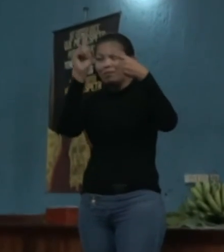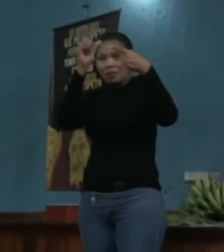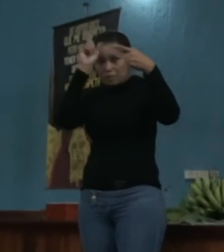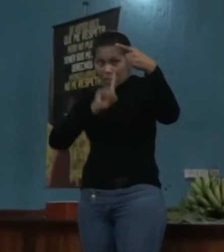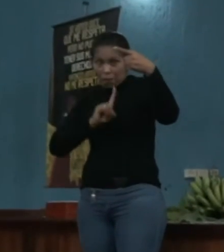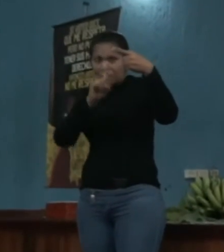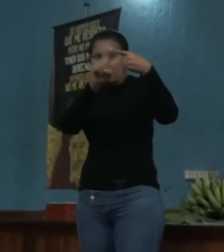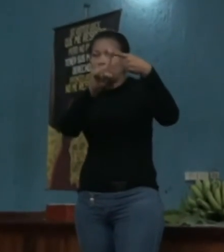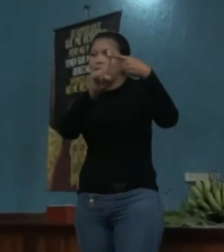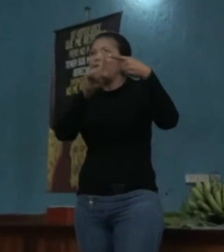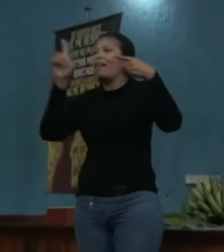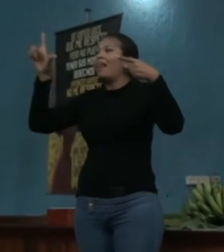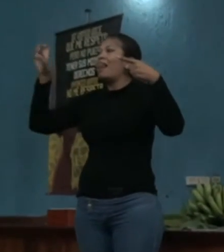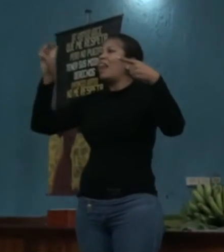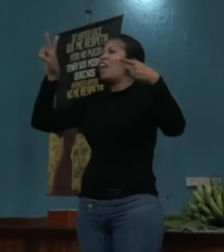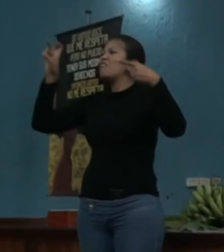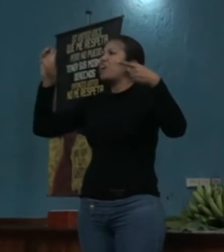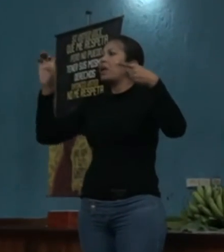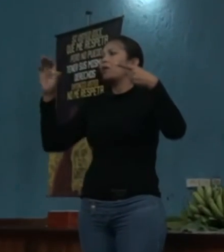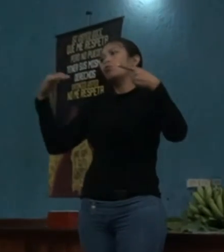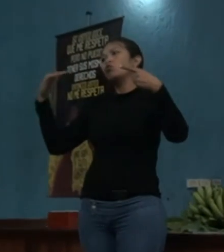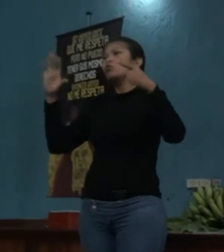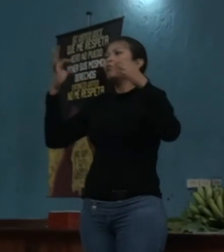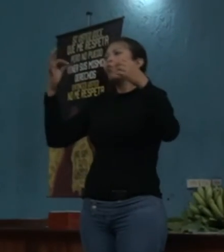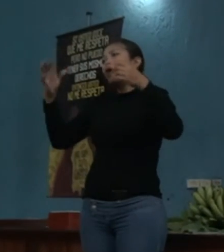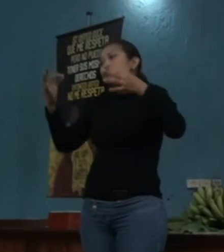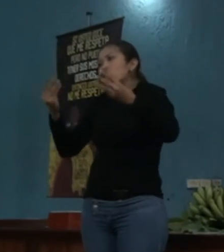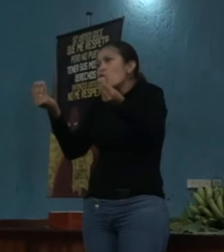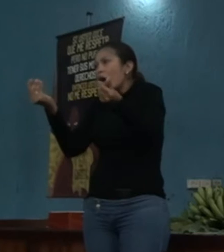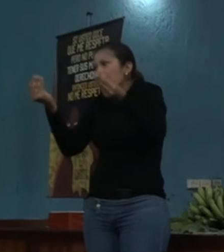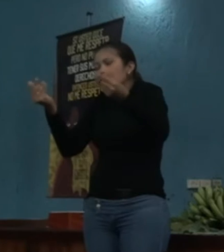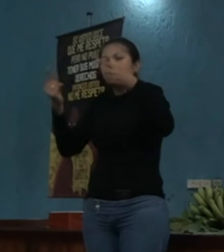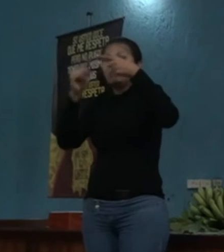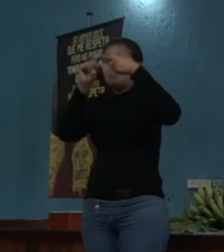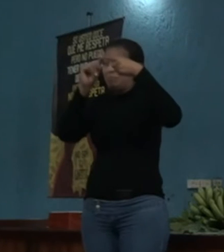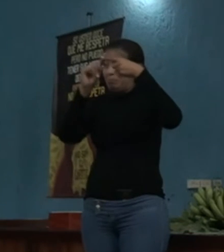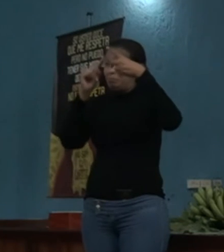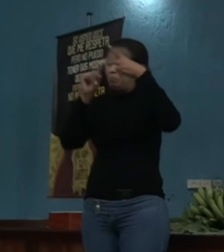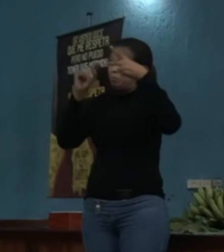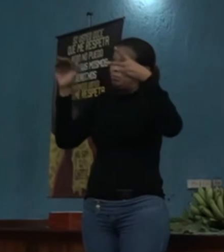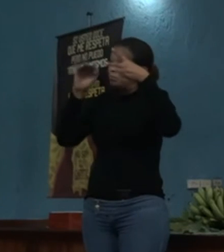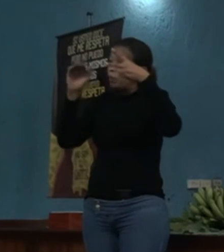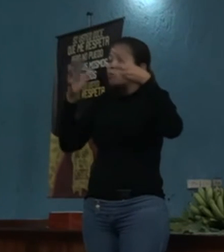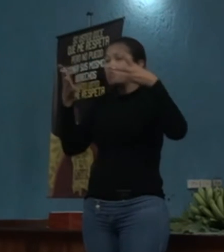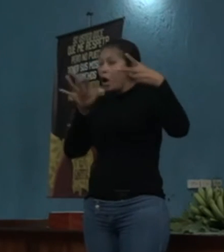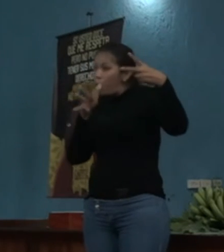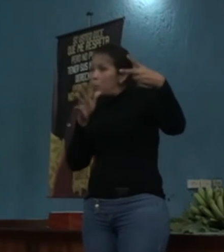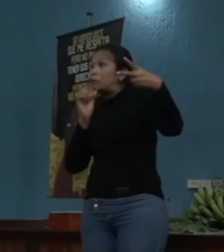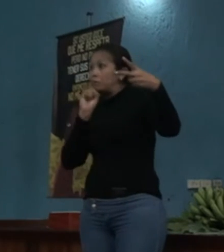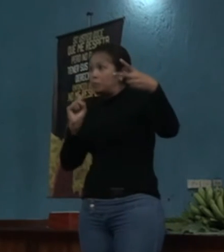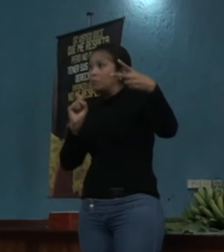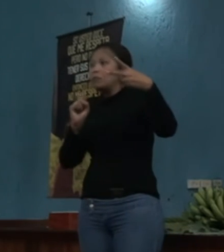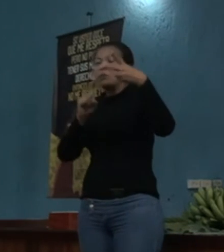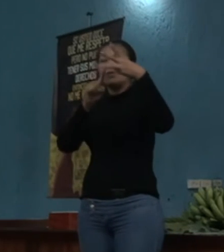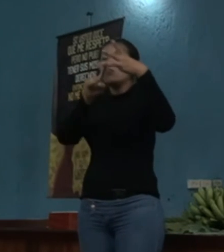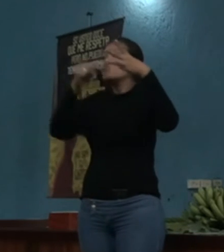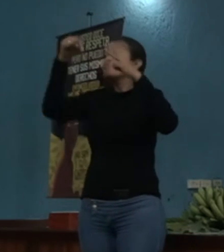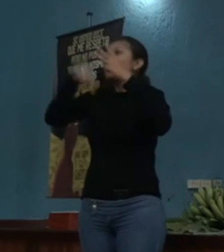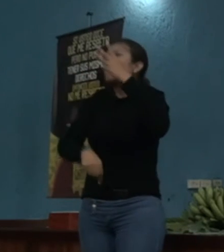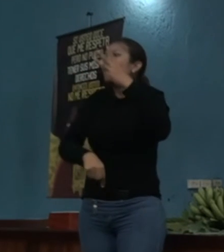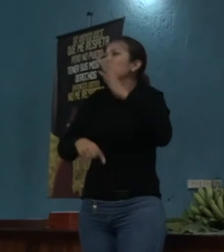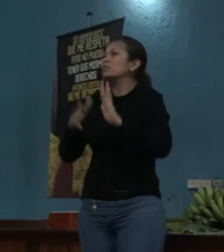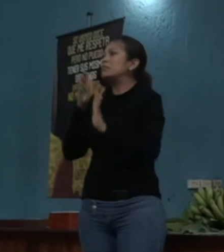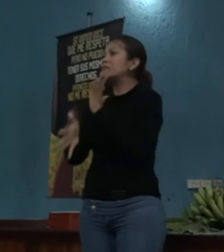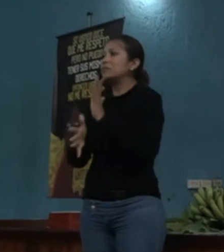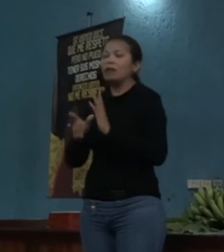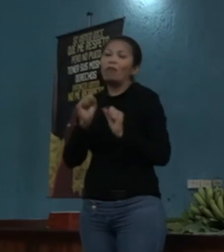leve, moderado, grave y profundo. Va dependiendo del nivel de compromiso, o el